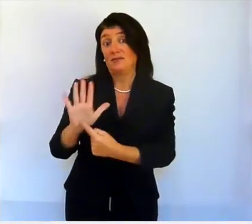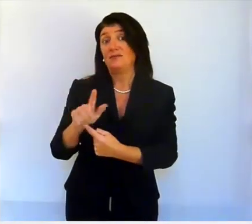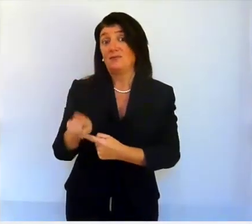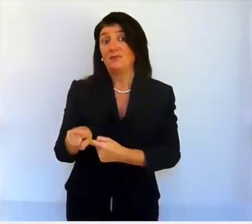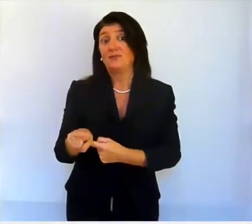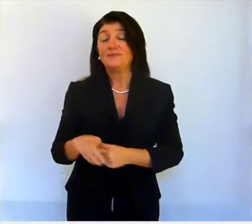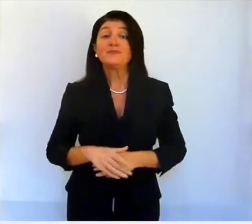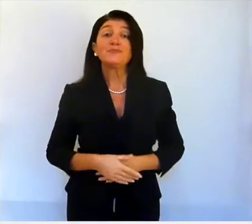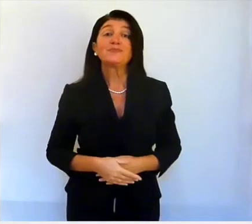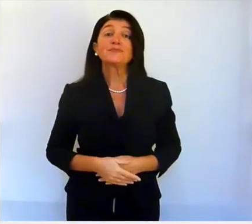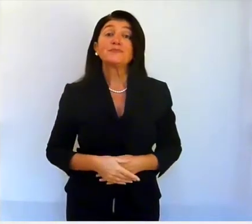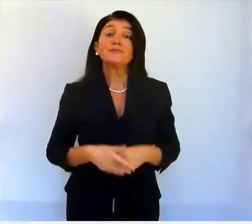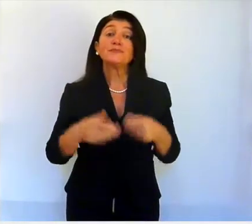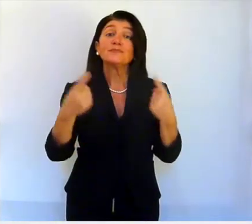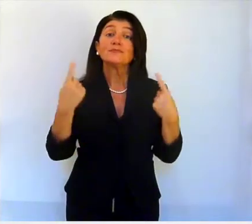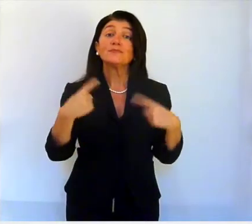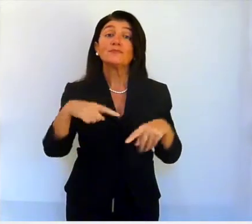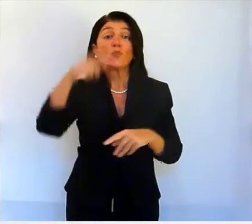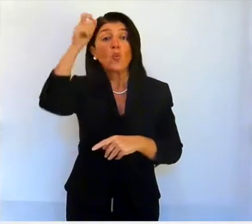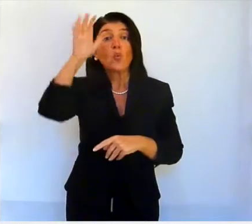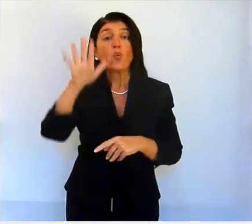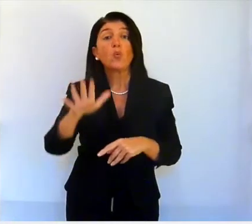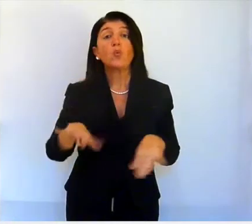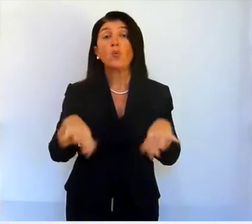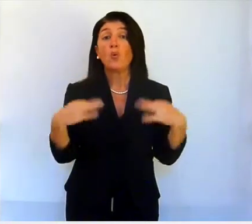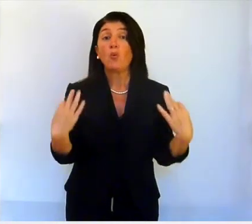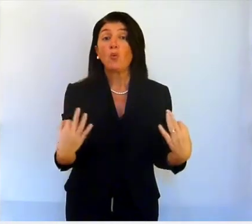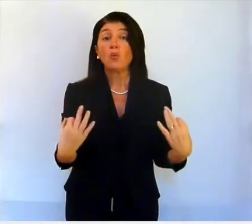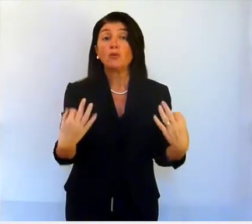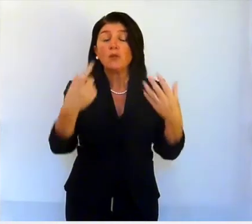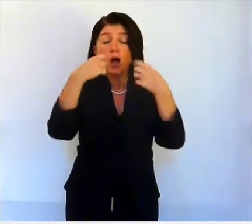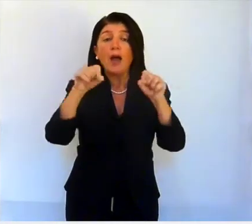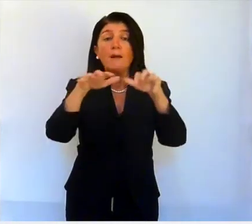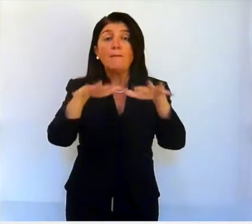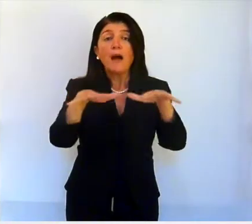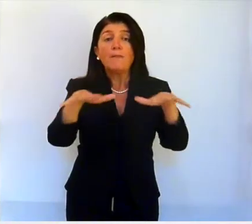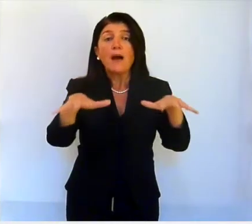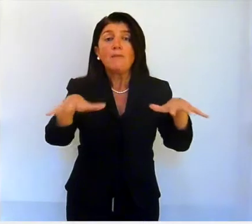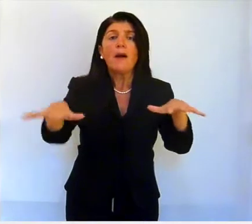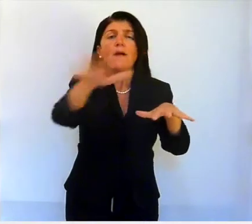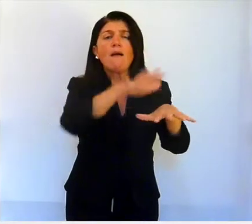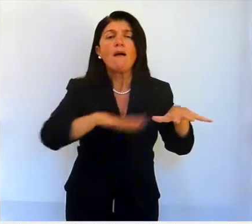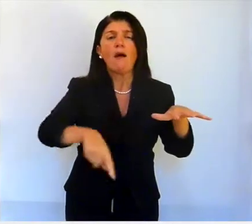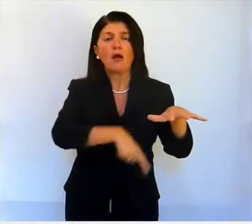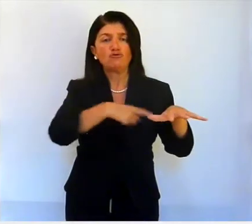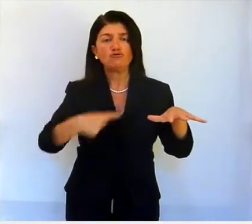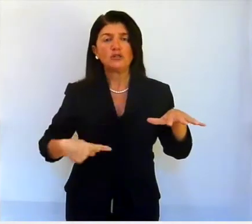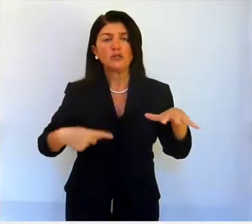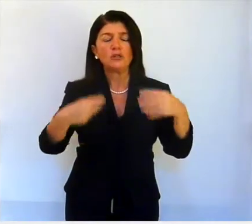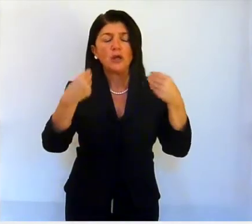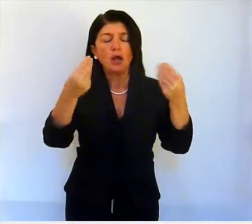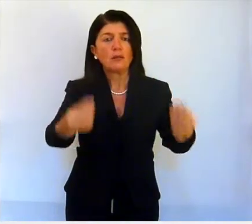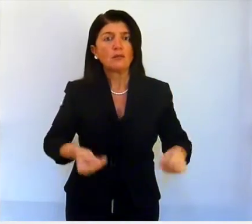La diffusione del buddismo è stata per la Cina di notevole impatto storico e